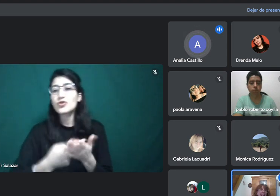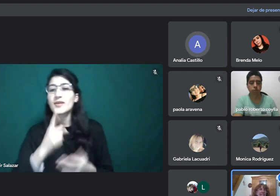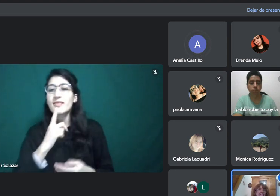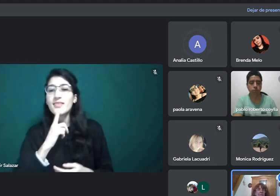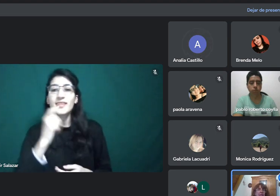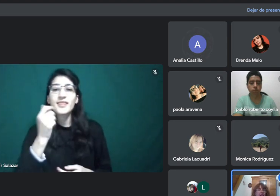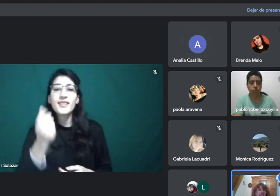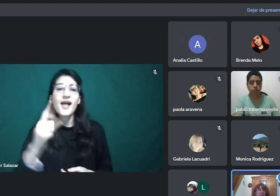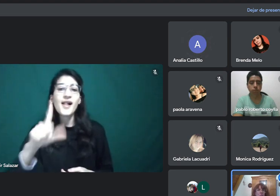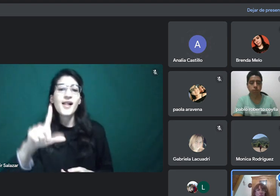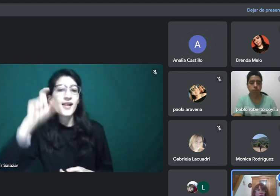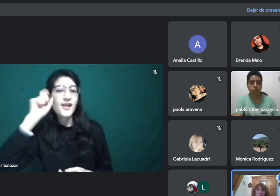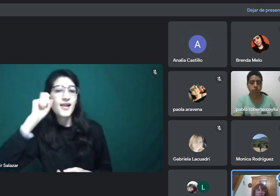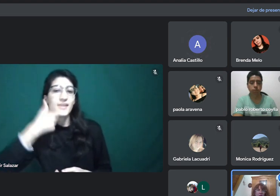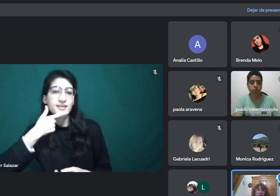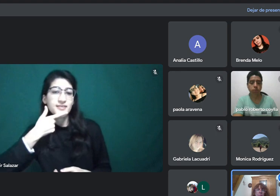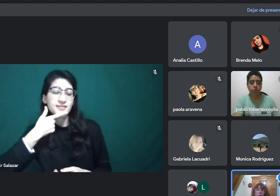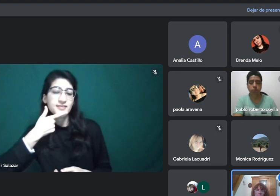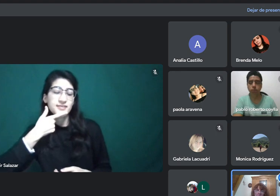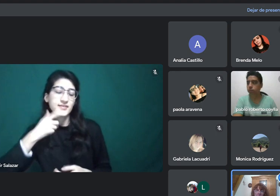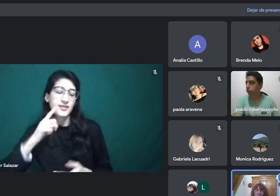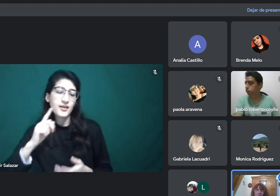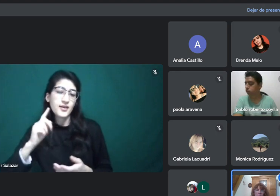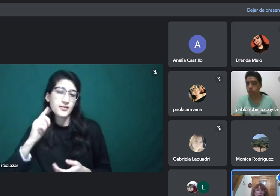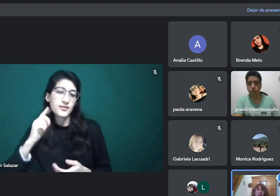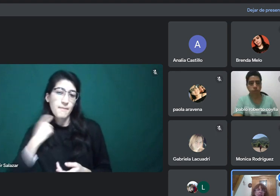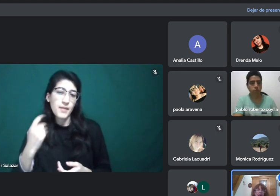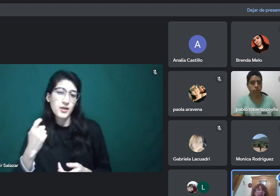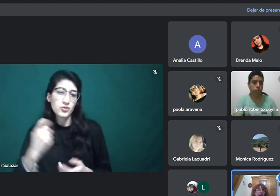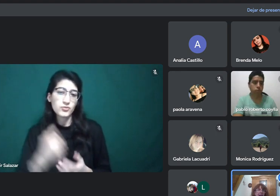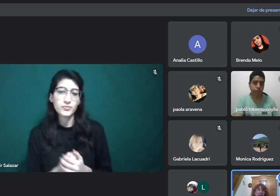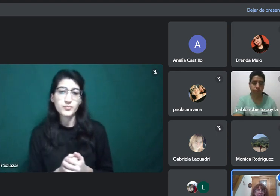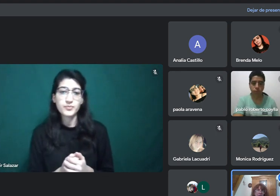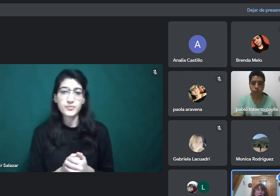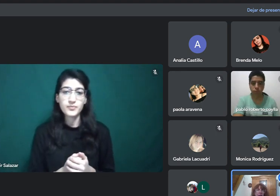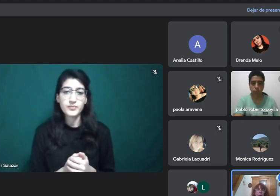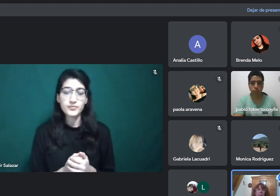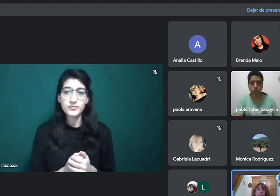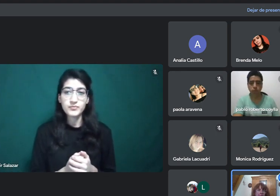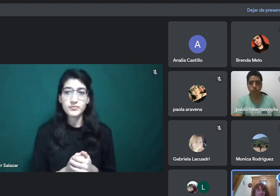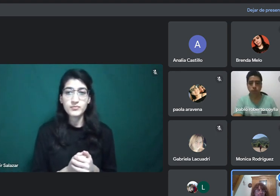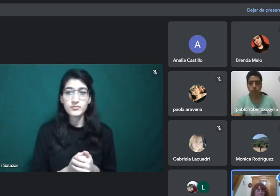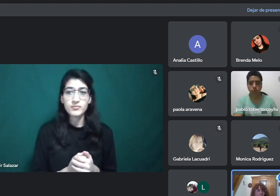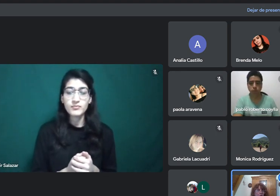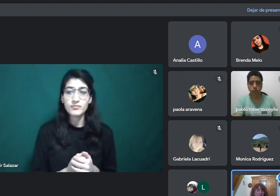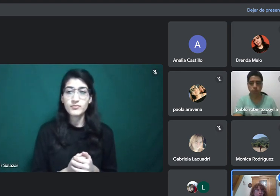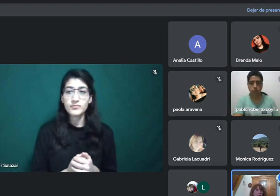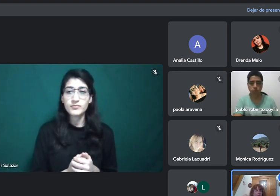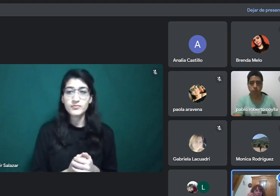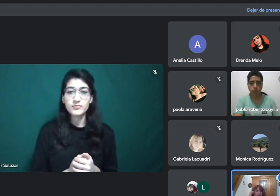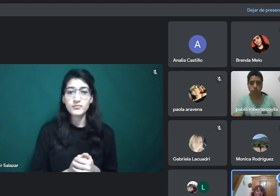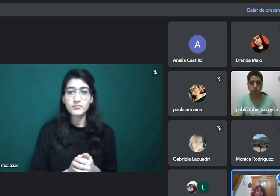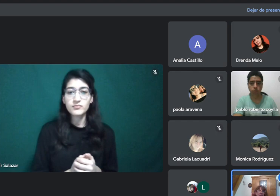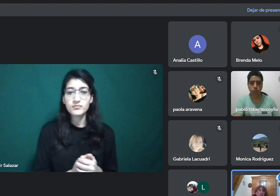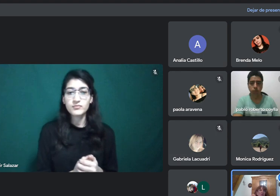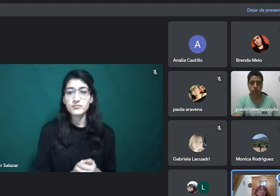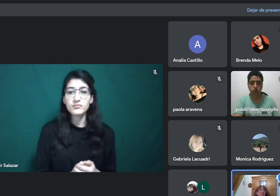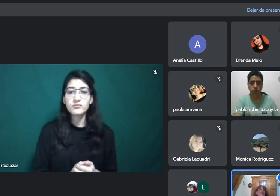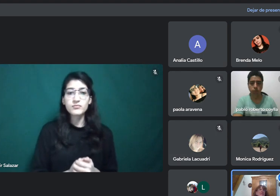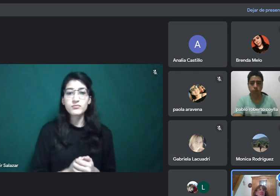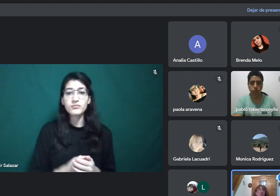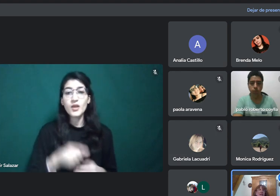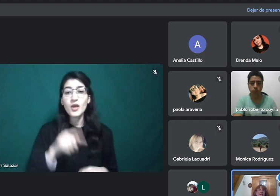el tema de la traducción, habíamos visto que era, no es la primera acepción que les va a venir en el diccionario,